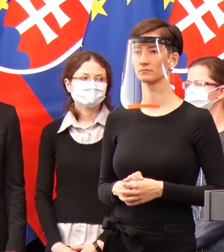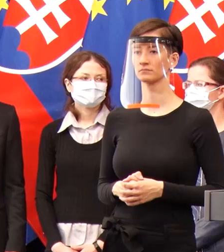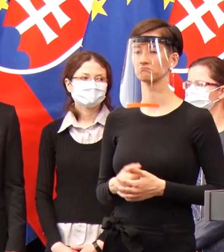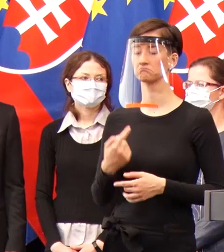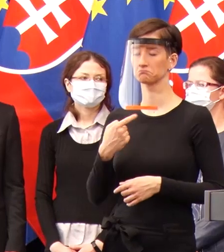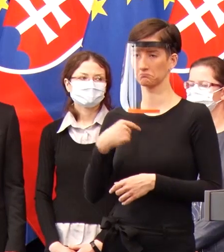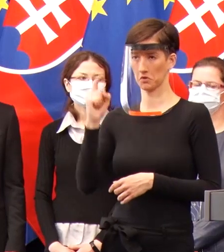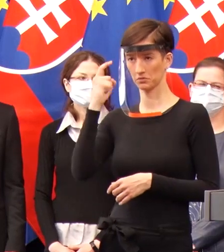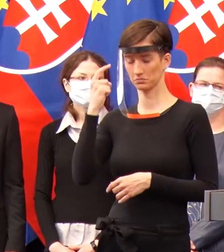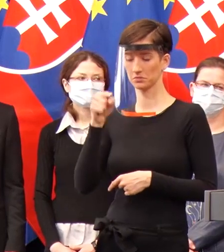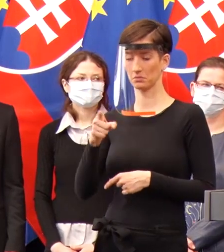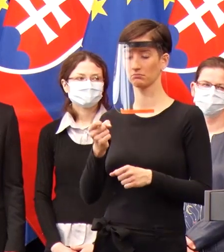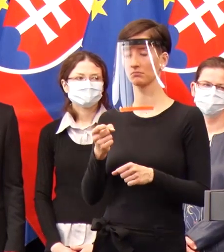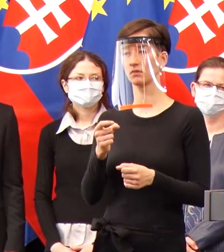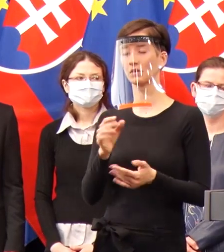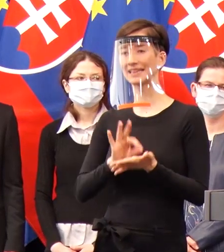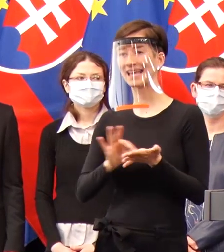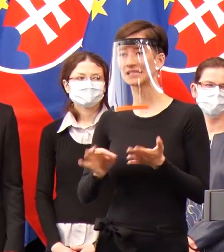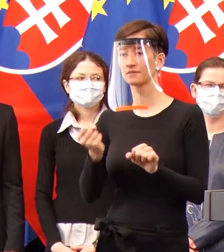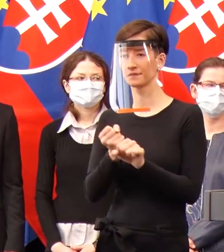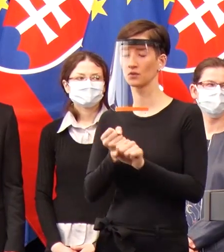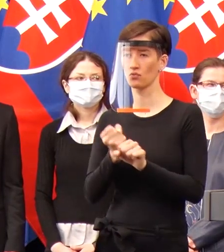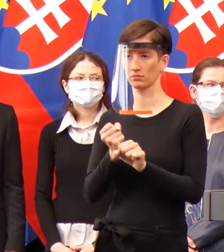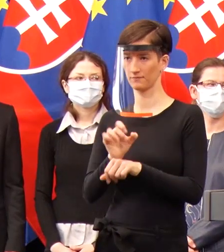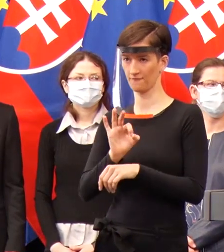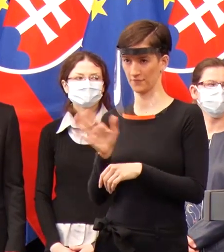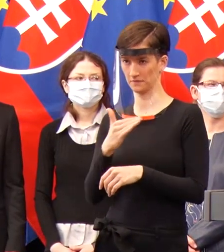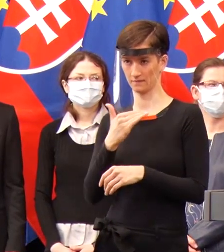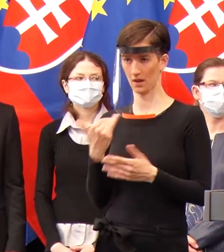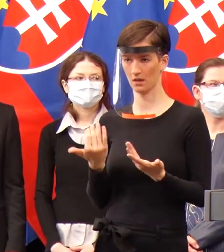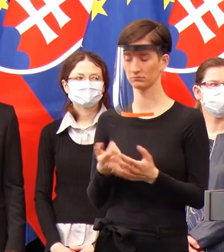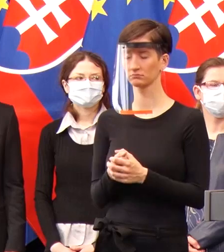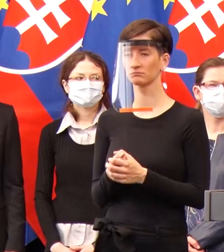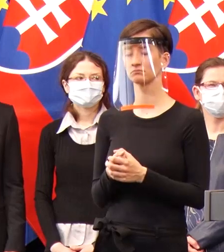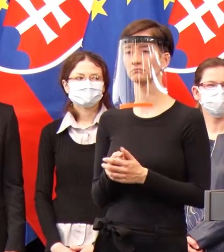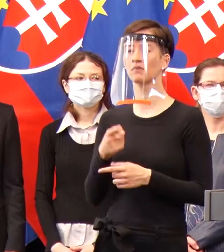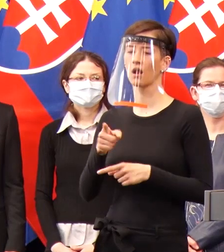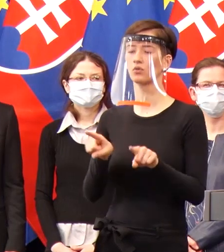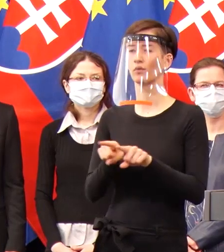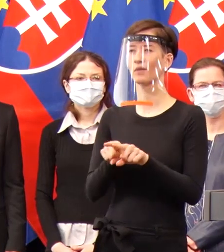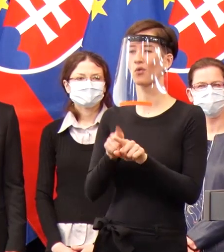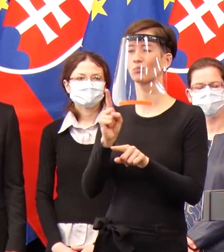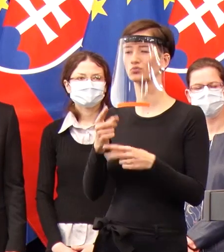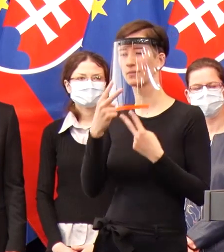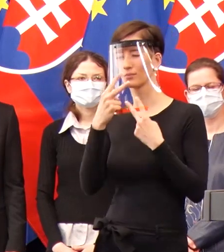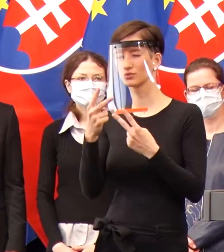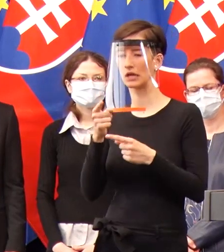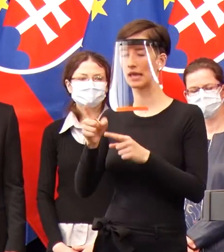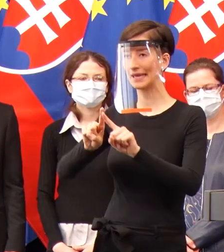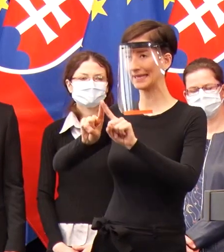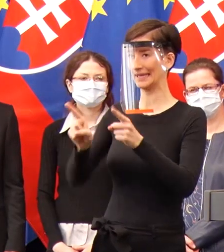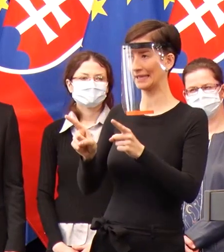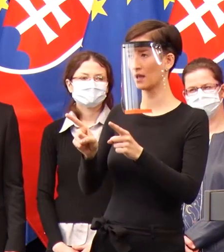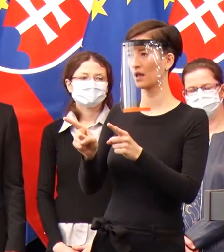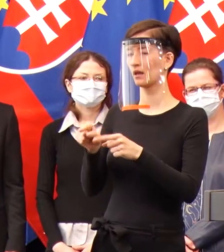testov budeme vedieť vyrobiť pomerne veľké množstvo. Do toho prichádzajú aj iné komponenty, ktoré sú takisto zo zahraničných